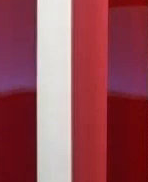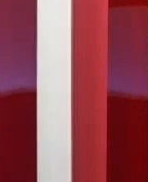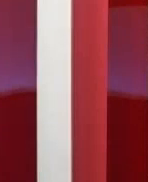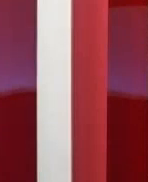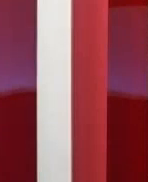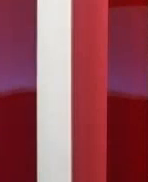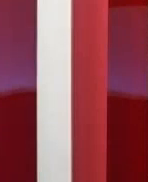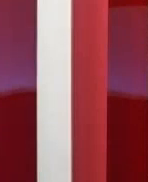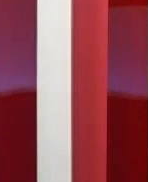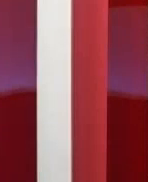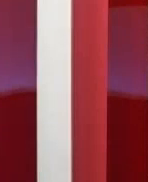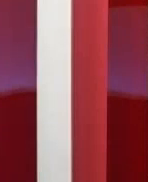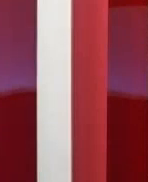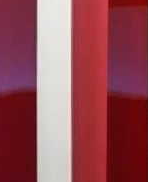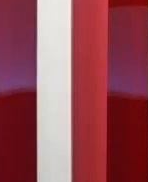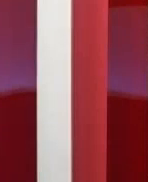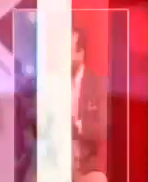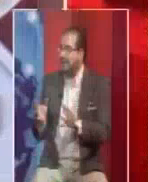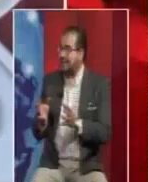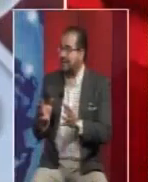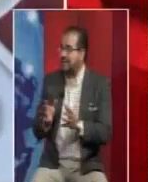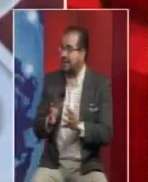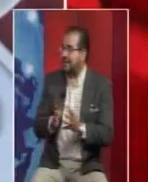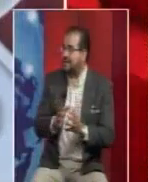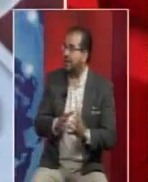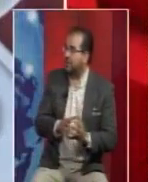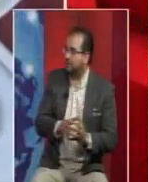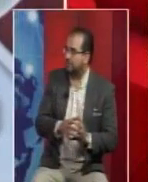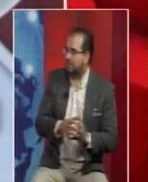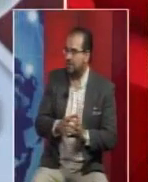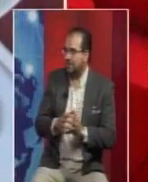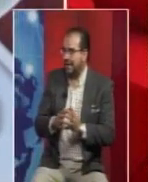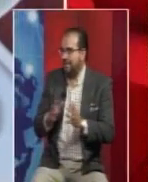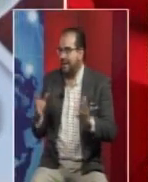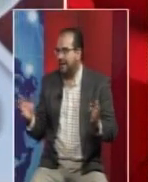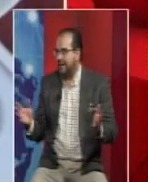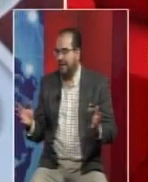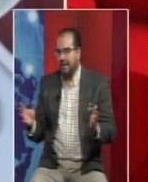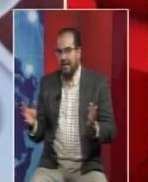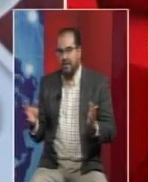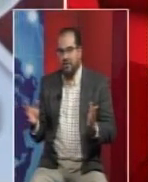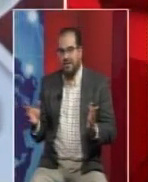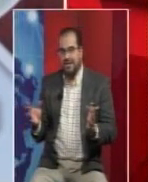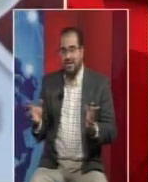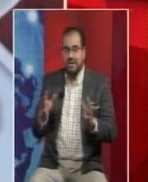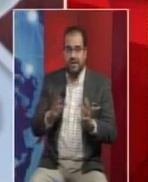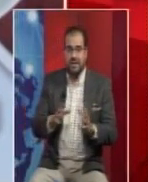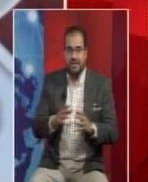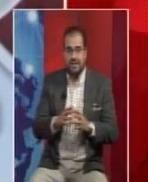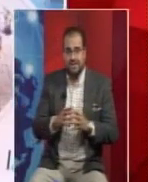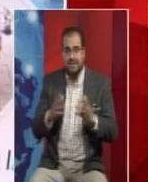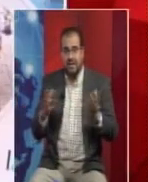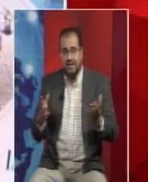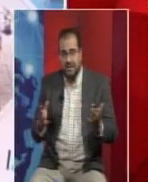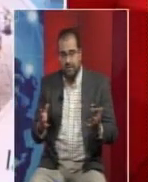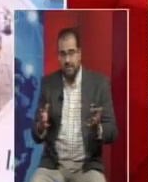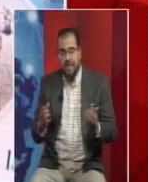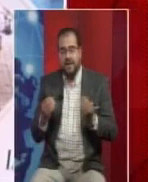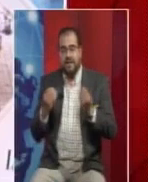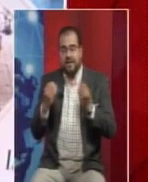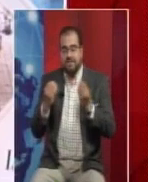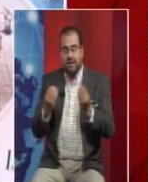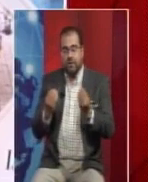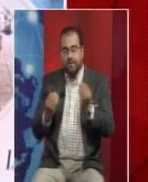una característica y es que está descentralizado. Esa es una gran ventaja. Entonces, ¿qué significa que esté descentralizado?